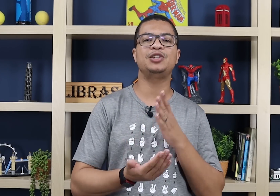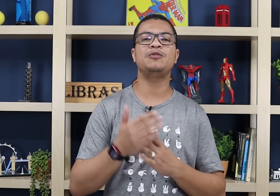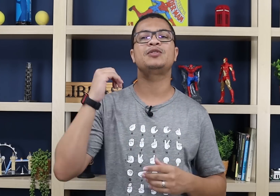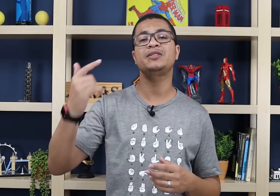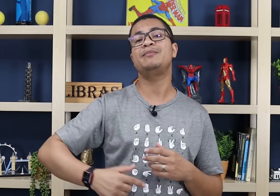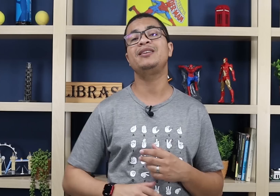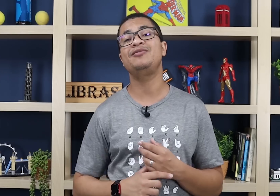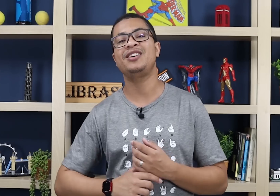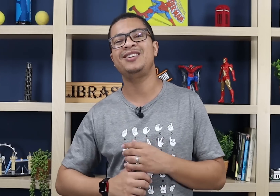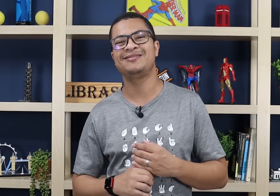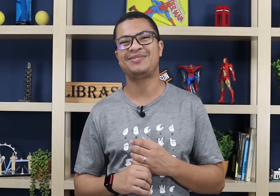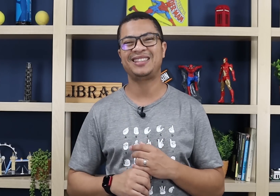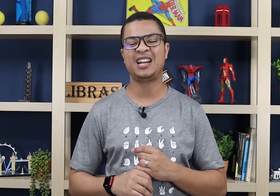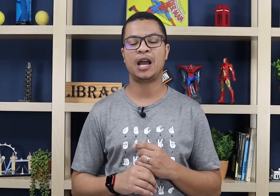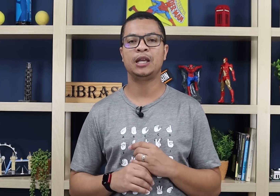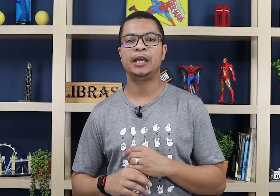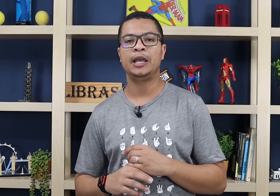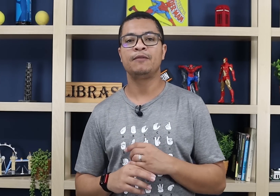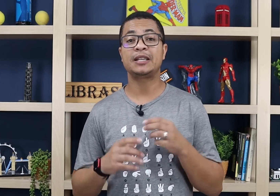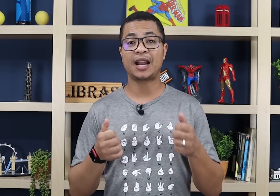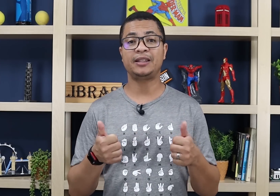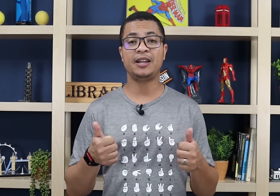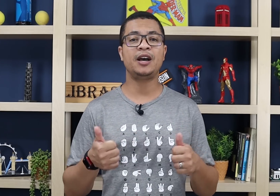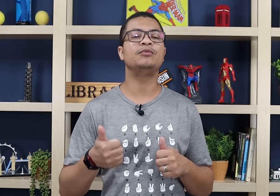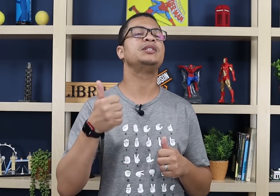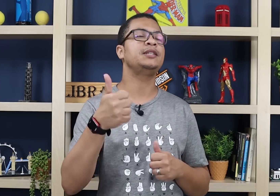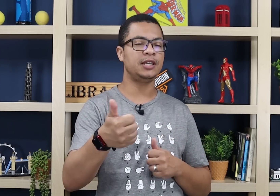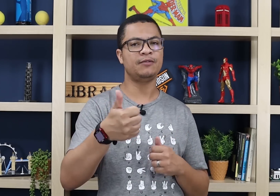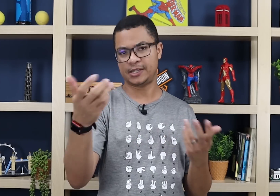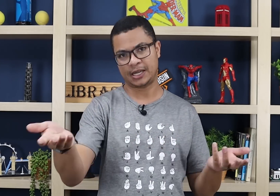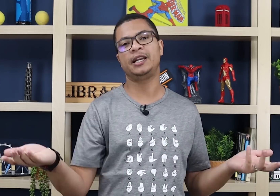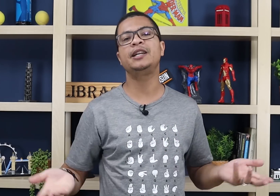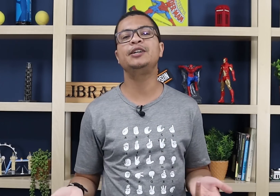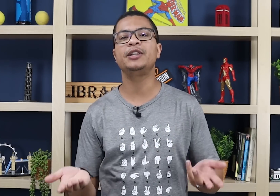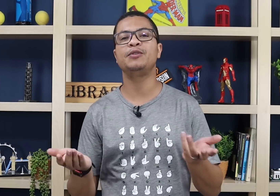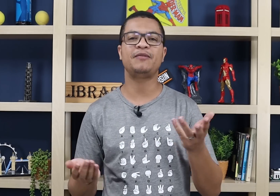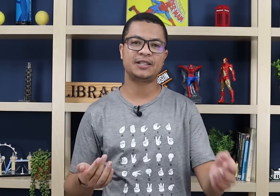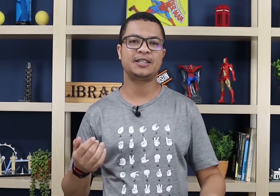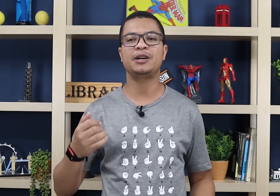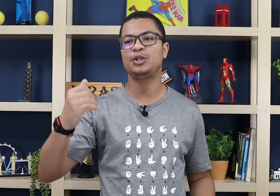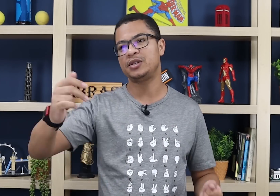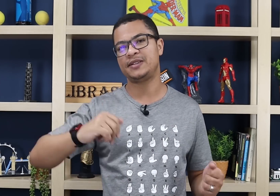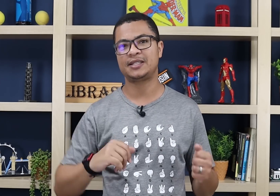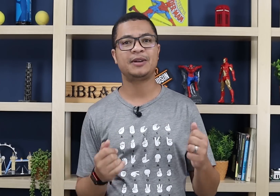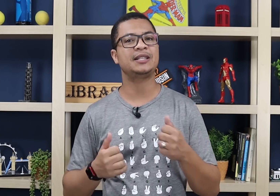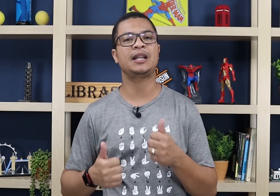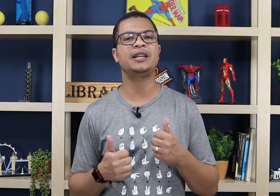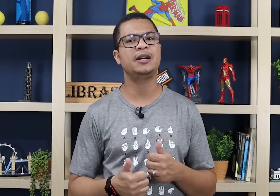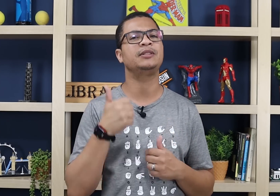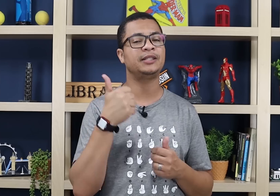de novo só semana que vem pra treinar. Você tá treinando? Sim, você tá treinando, né, uma vez na semana, duas vezes na semana, você tá treinando, tá